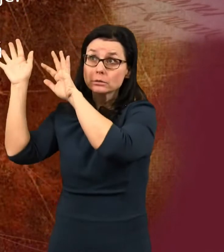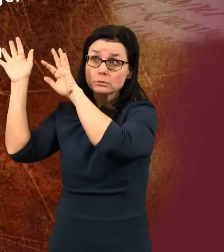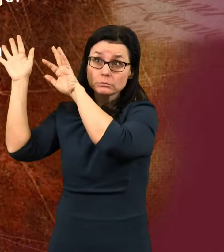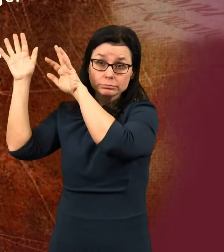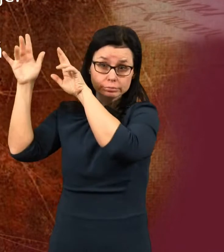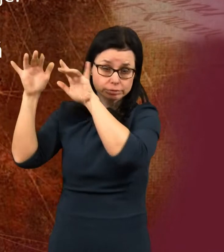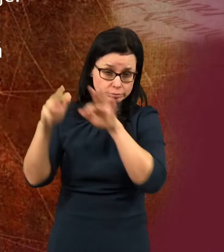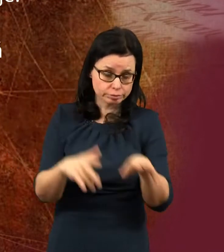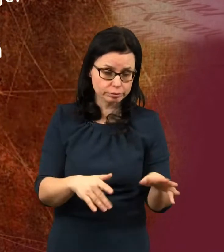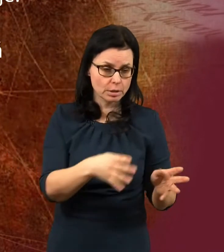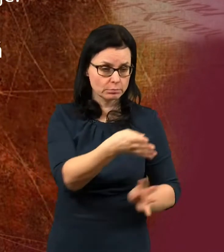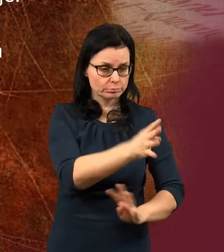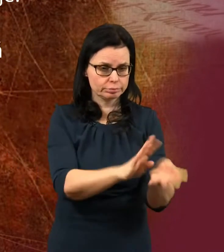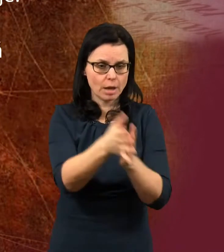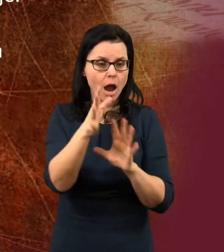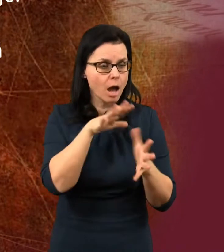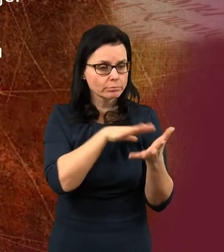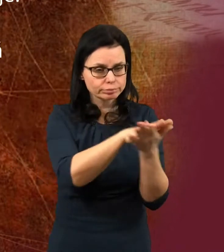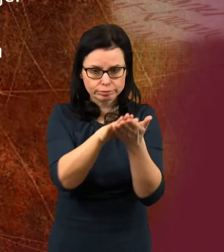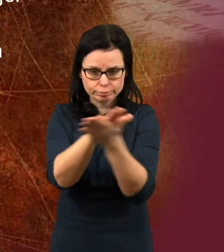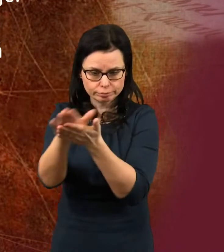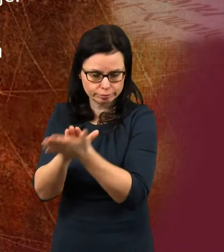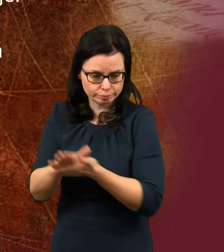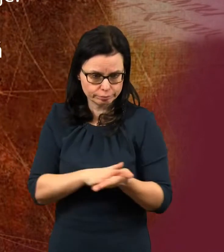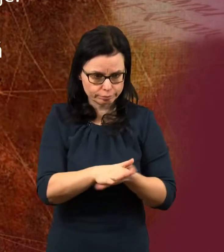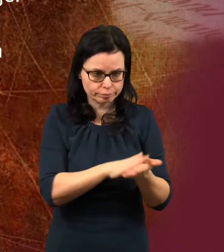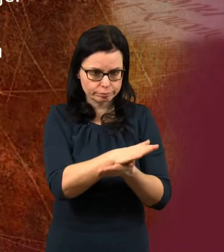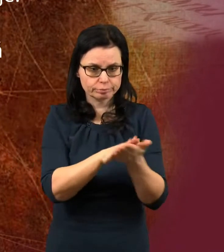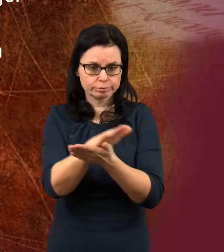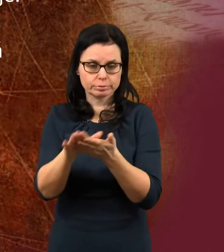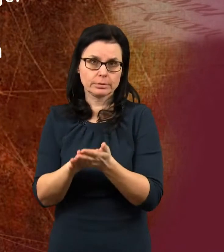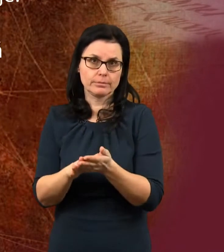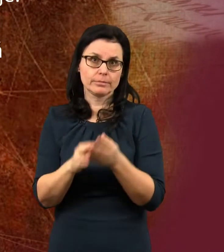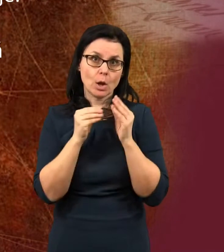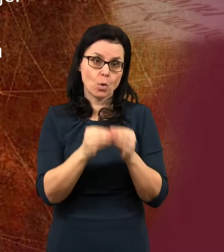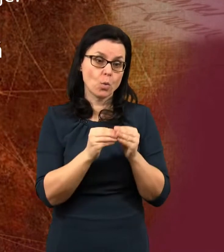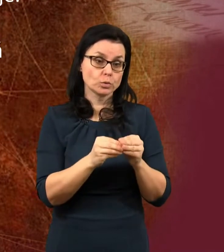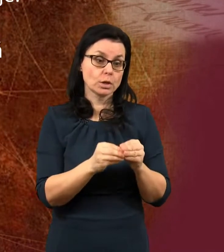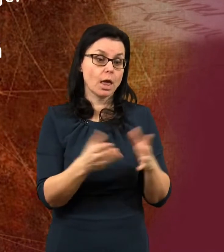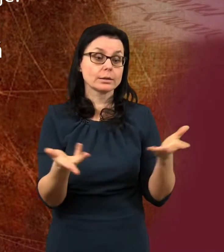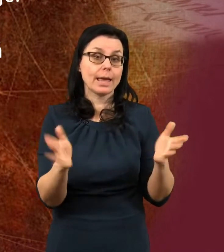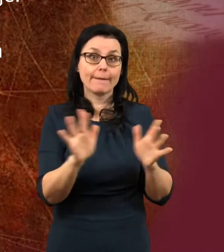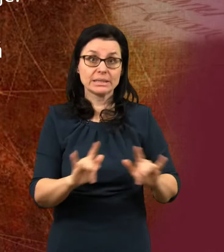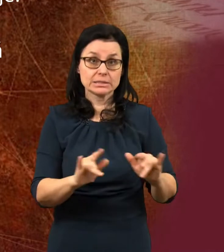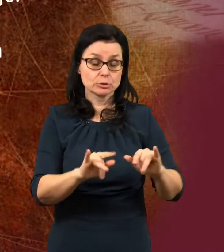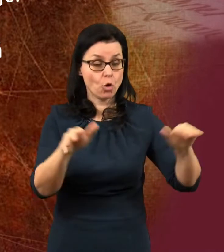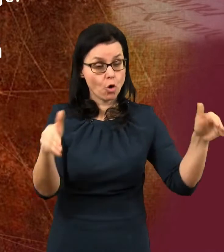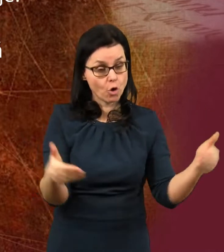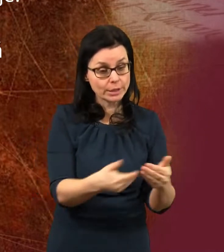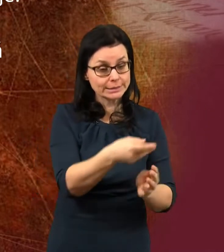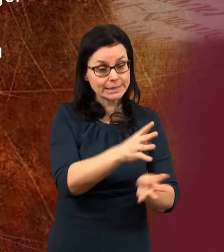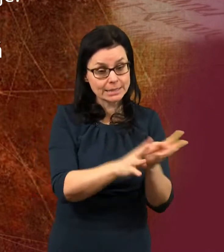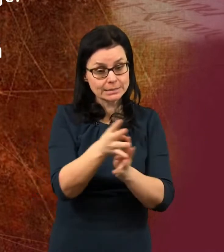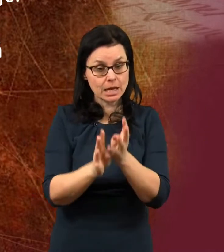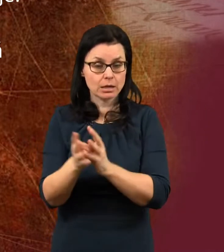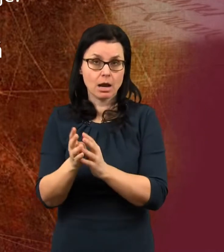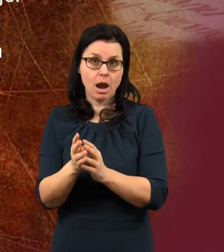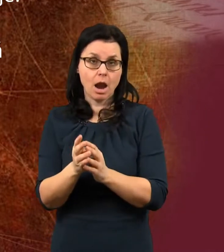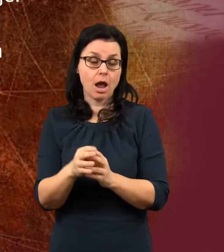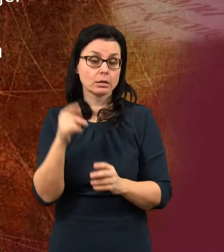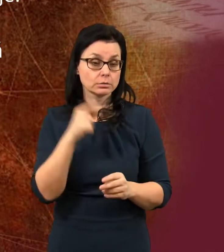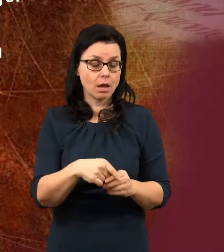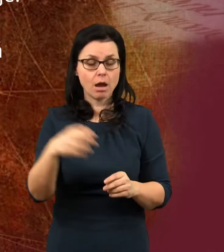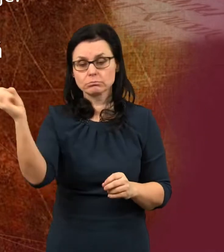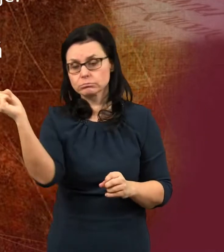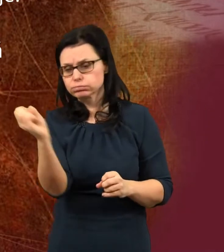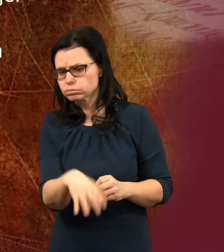Jejich vůdce, dňábel, byl uvržen do jezera, které hoří sírou a ohněm, kde je dravá šelma